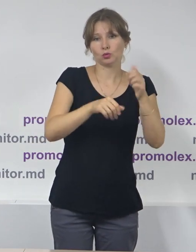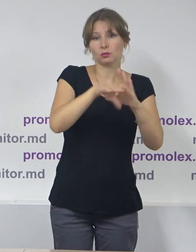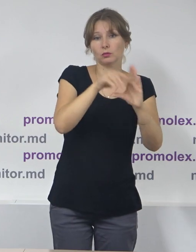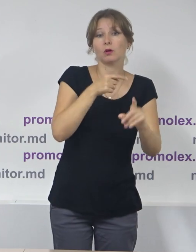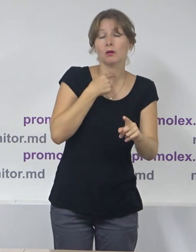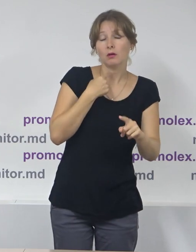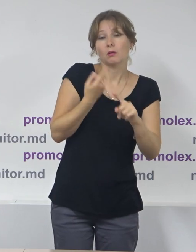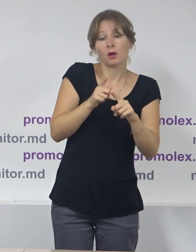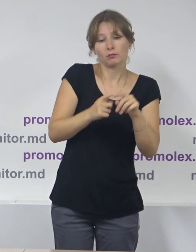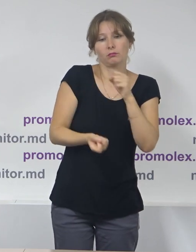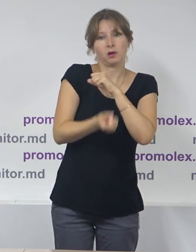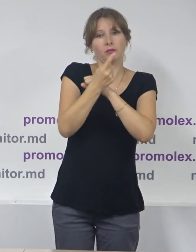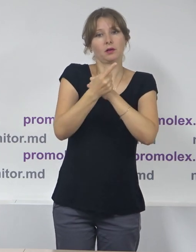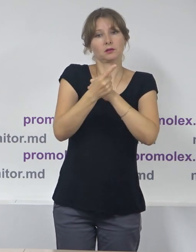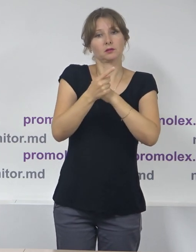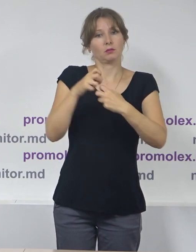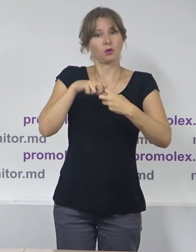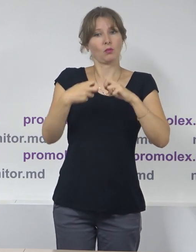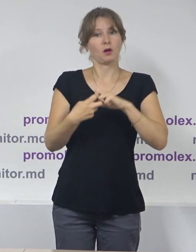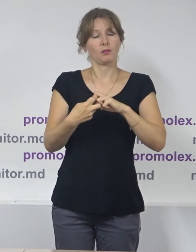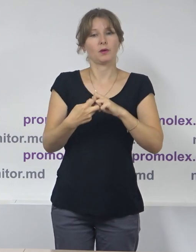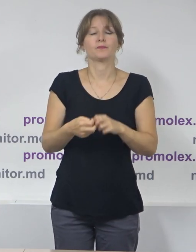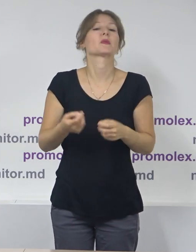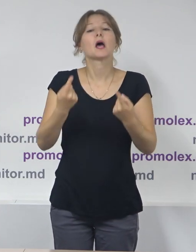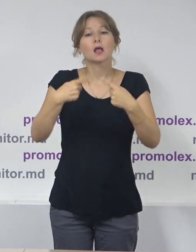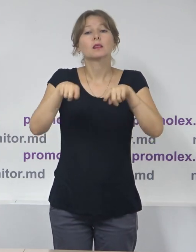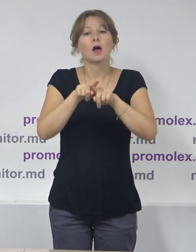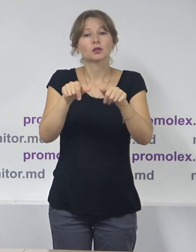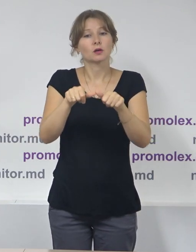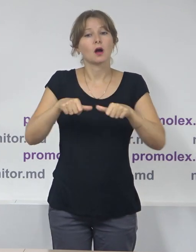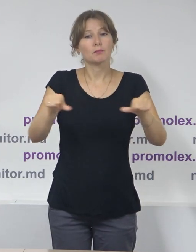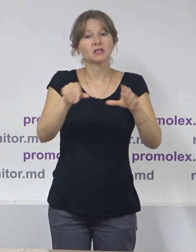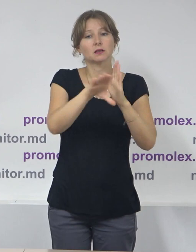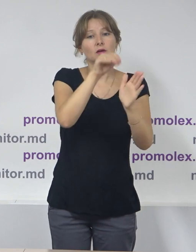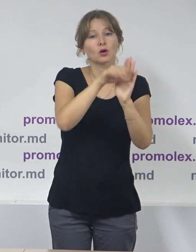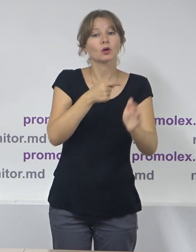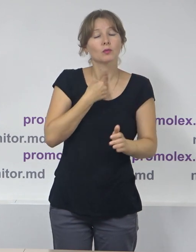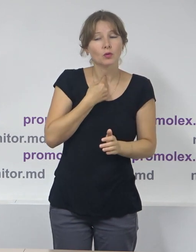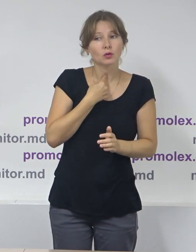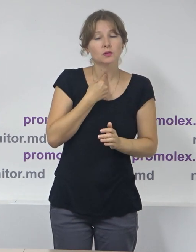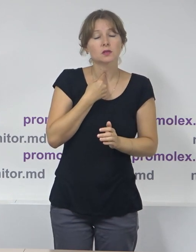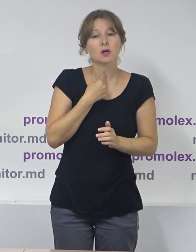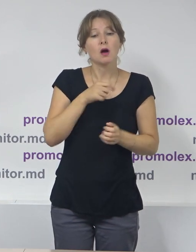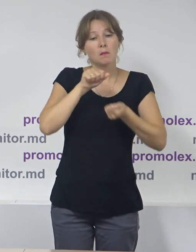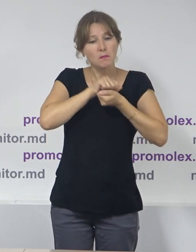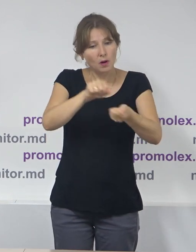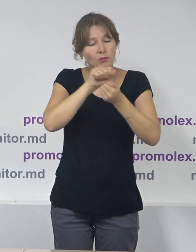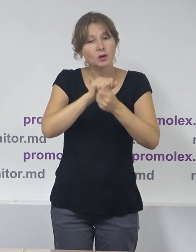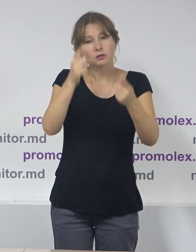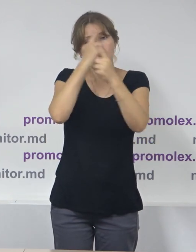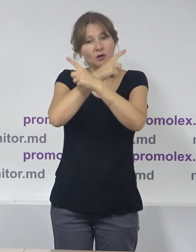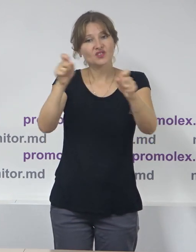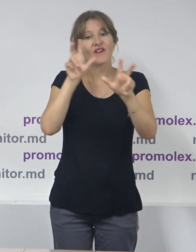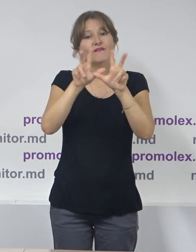mai devreme. Comisia Electorale Centrale, la fel, i-am înăintrat câteva recomandări. În primul rând, publicarea pe pagina web-a